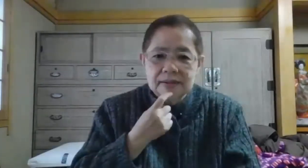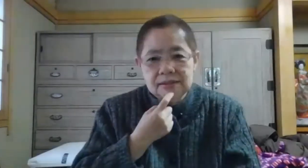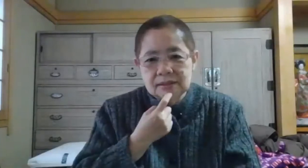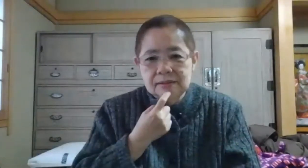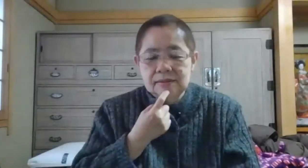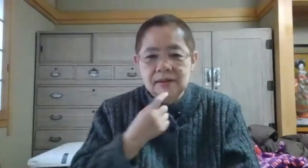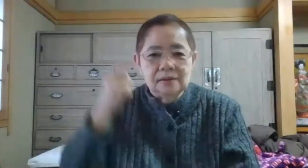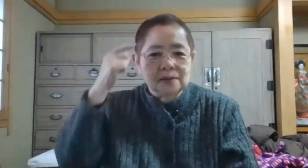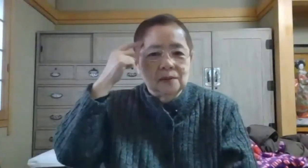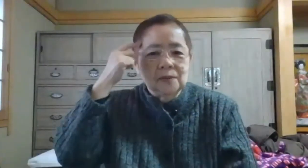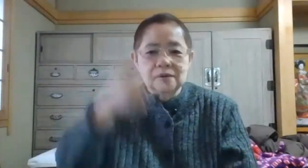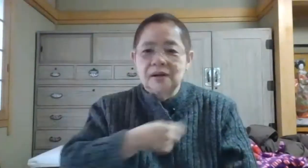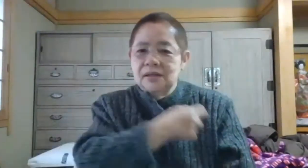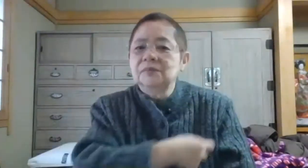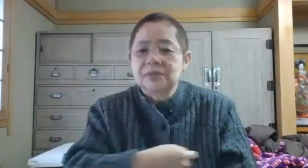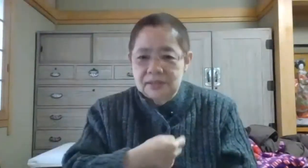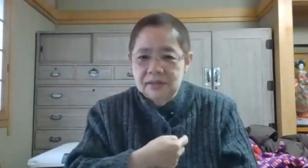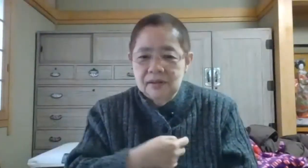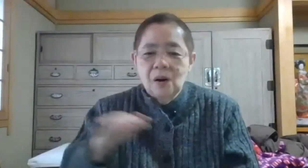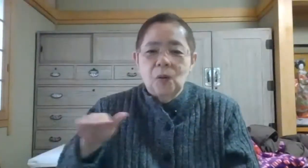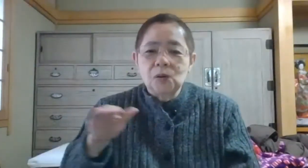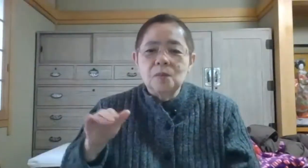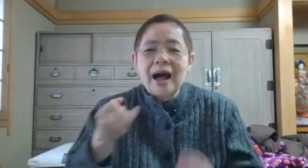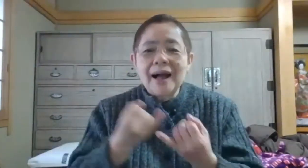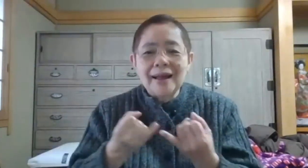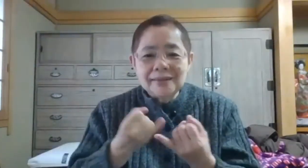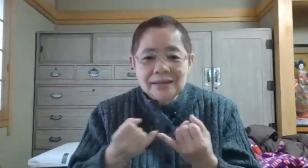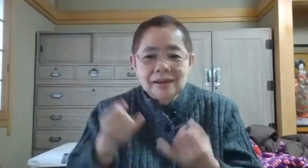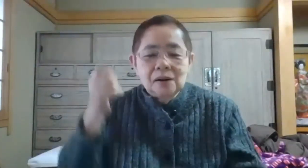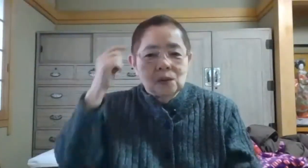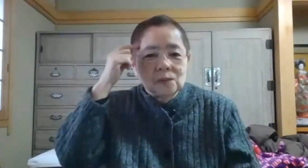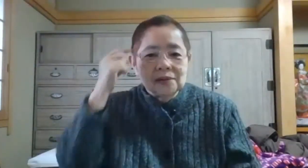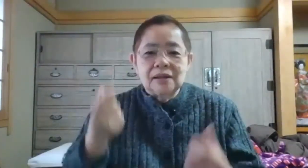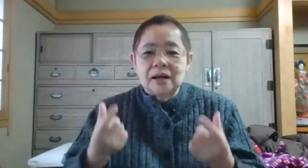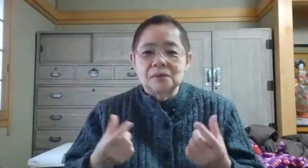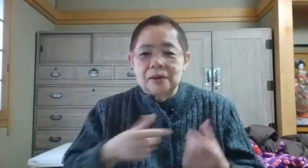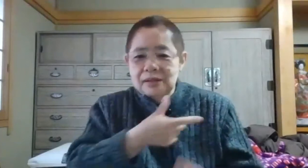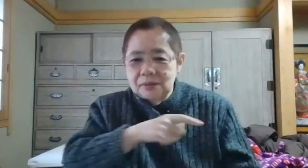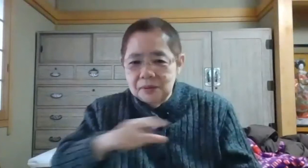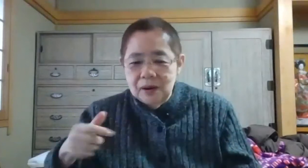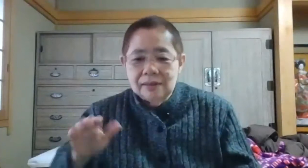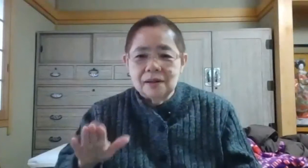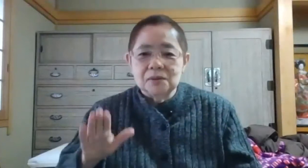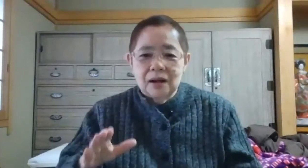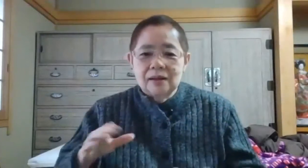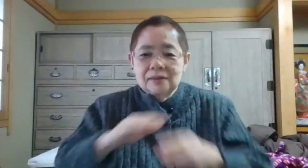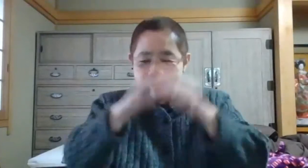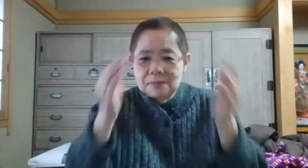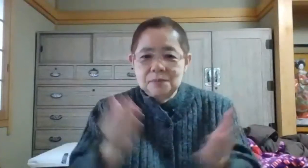しいなって思う気持ち子どもながらに思ってたことがいろいろあったことが全部